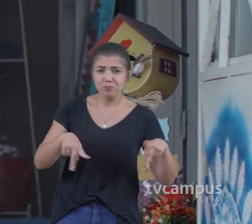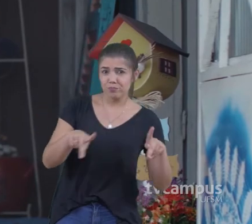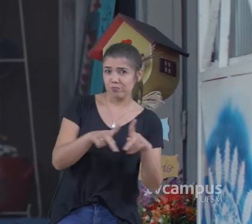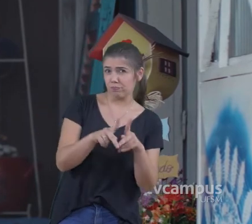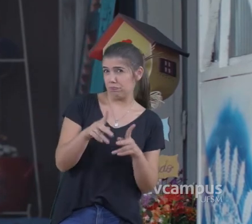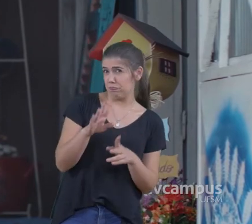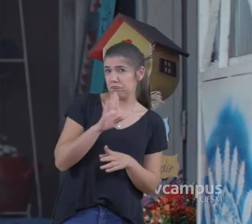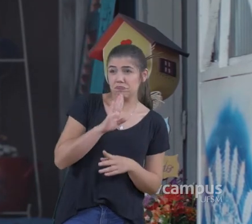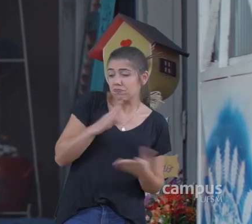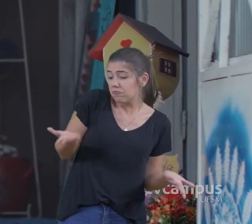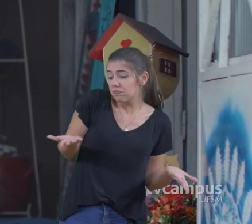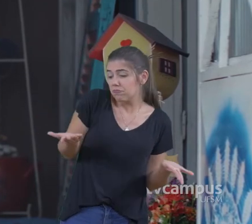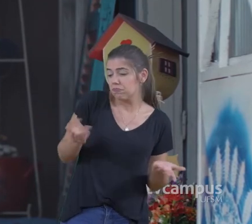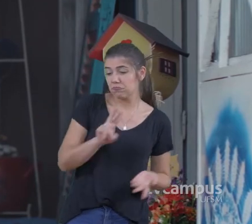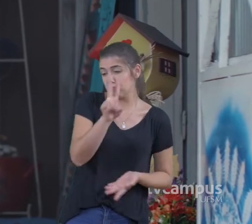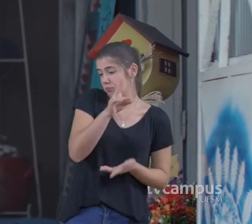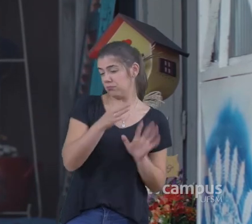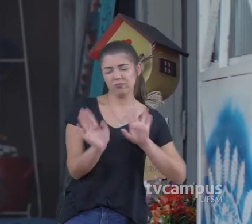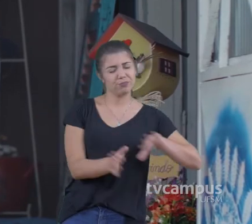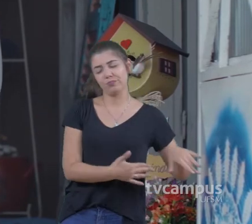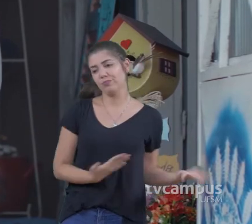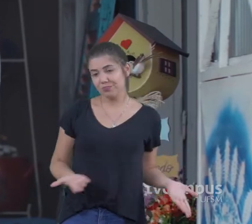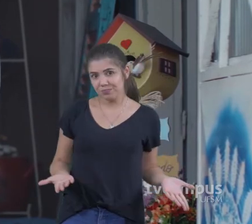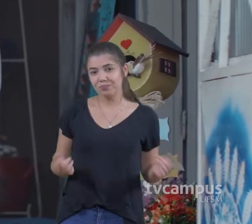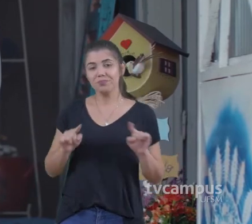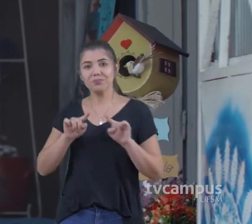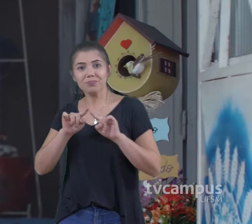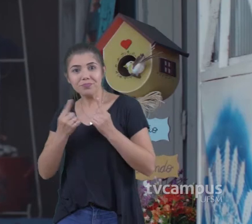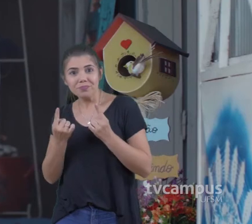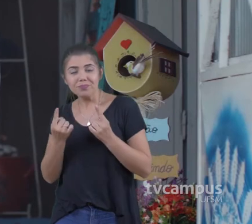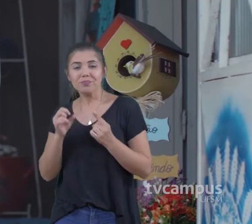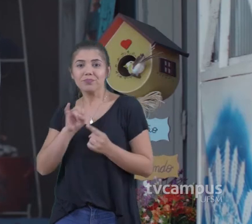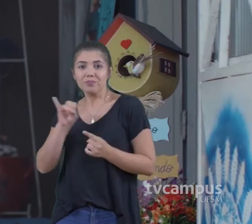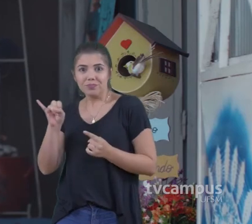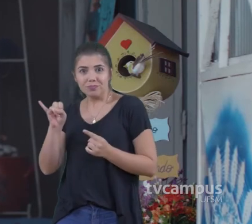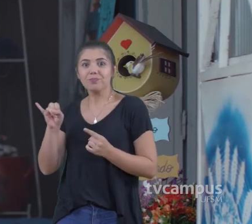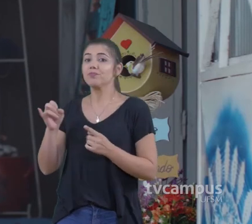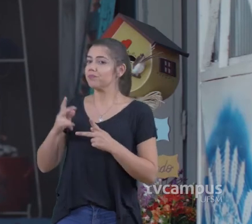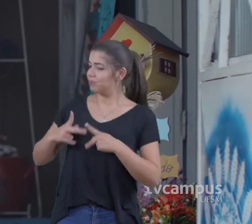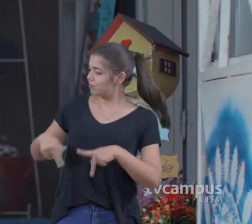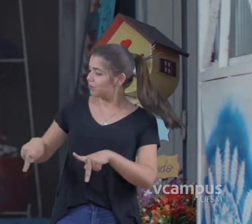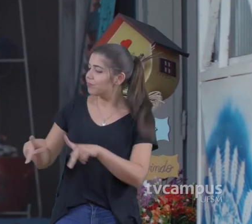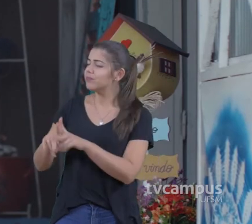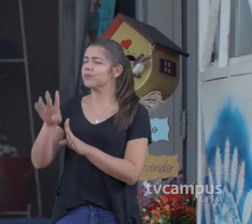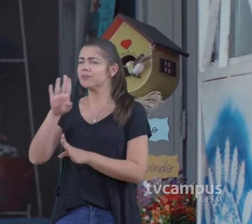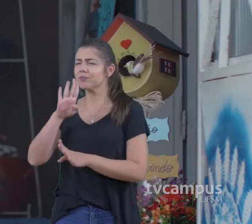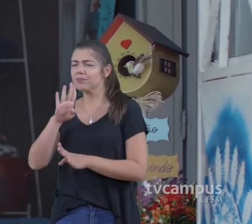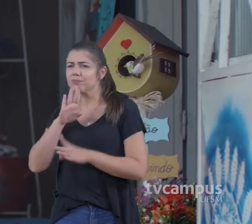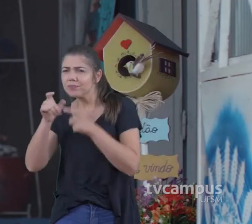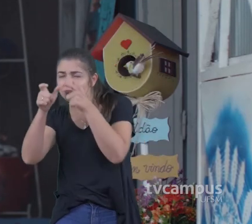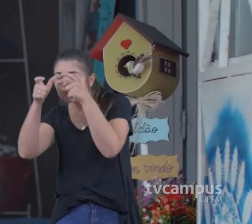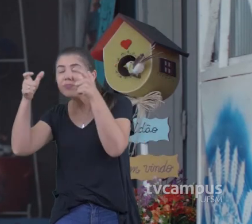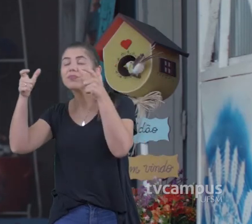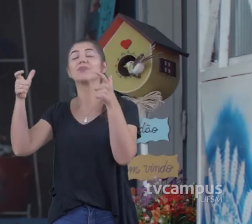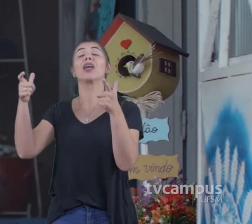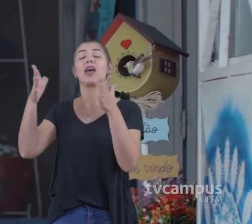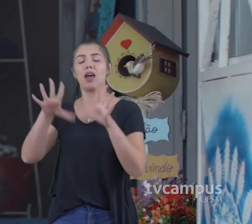A gente não dá importância Então quanto mais A gente conseguir Fazer com que a população Conheça e se apodere Do que existe no município